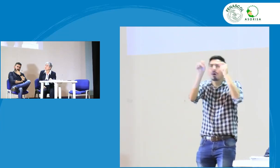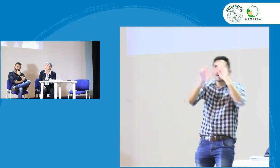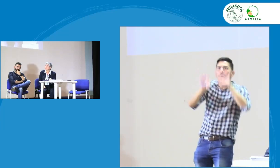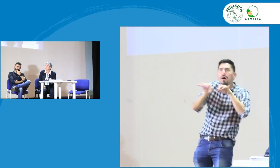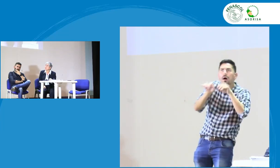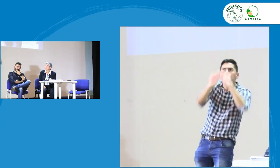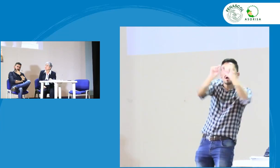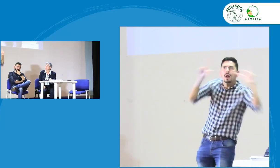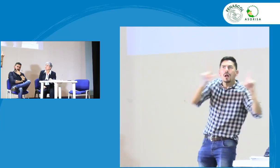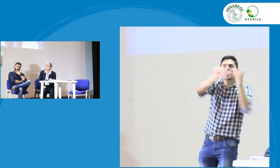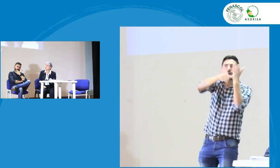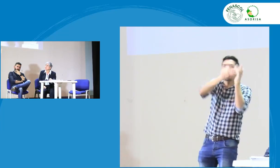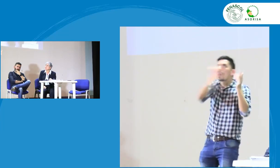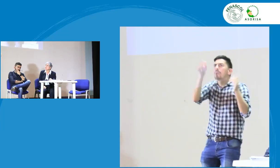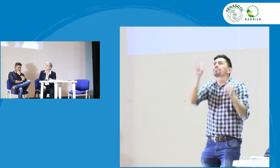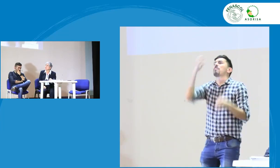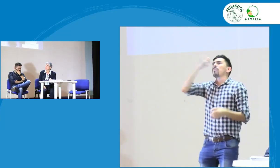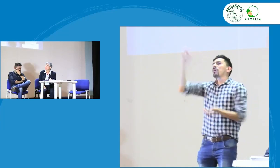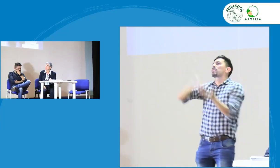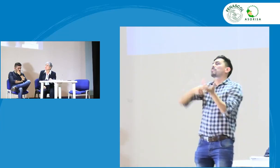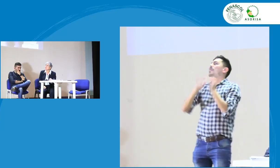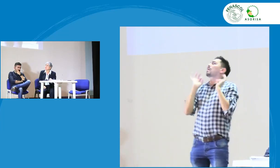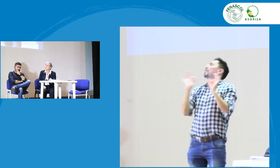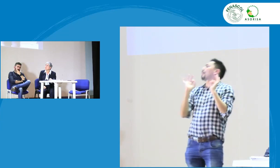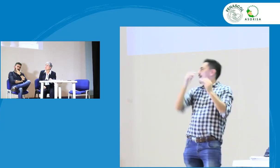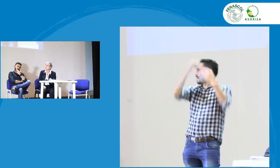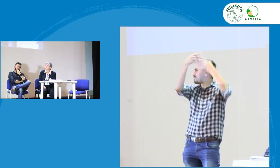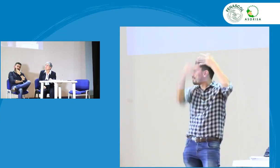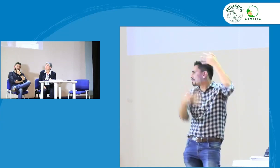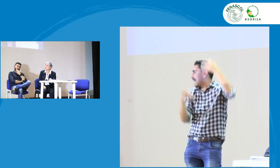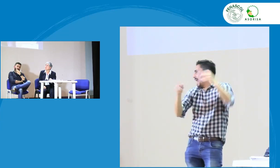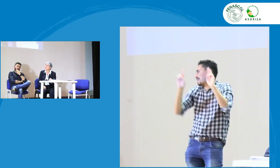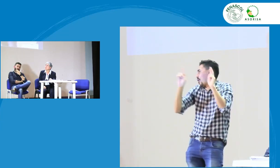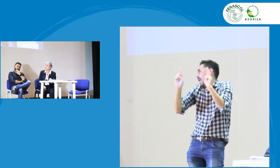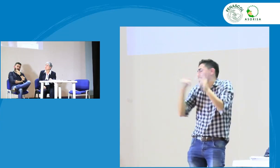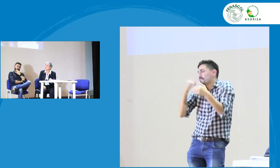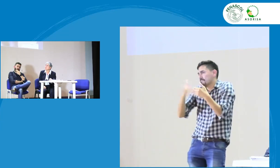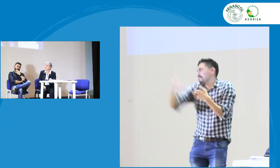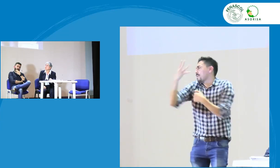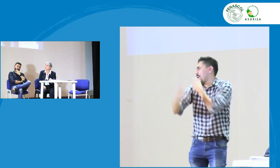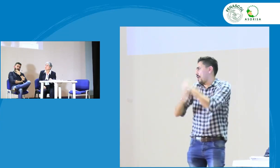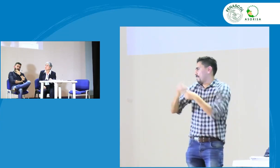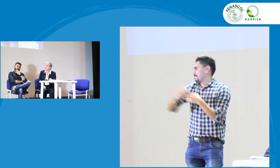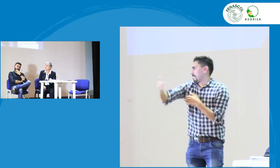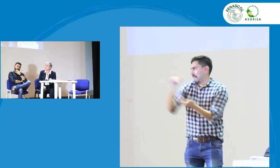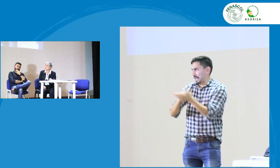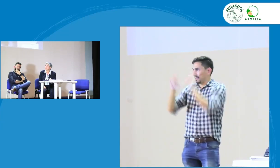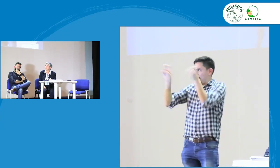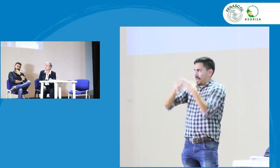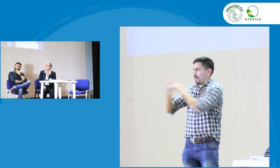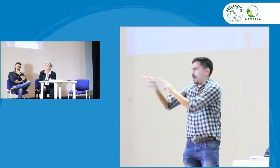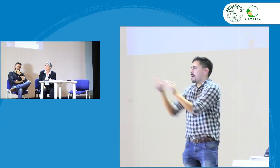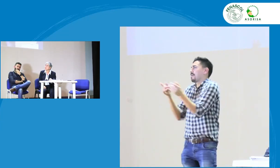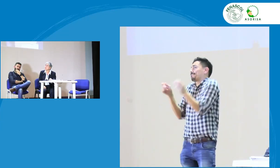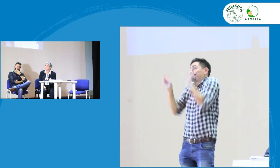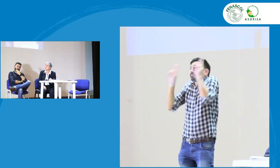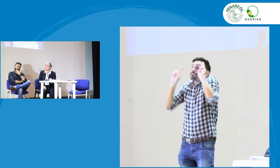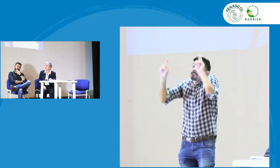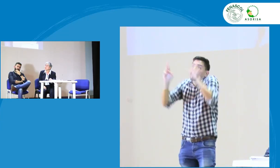reconocimiento profesional y ustedes van a saber si el intérprete como tal está reconocido hace parte de este registro. Entonces en